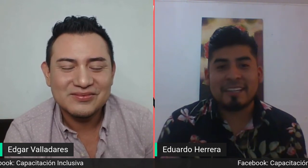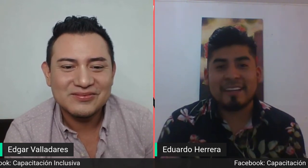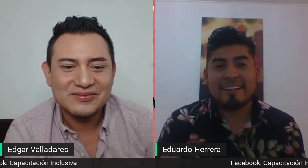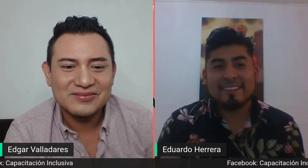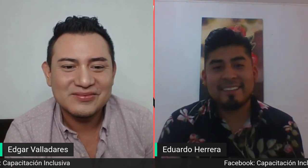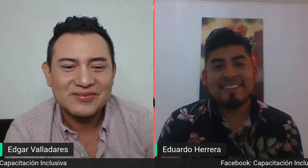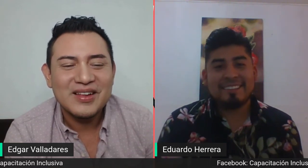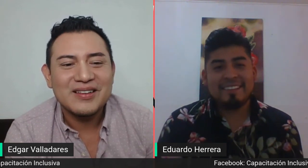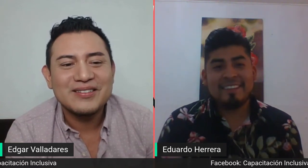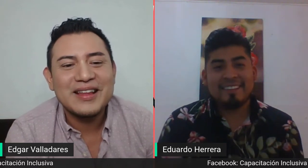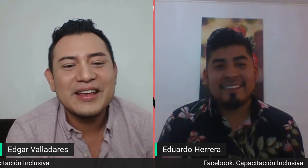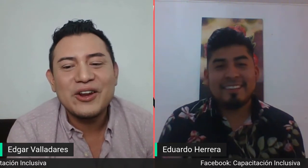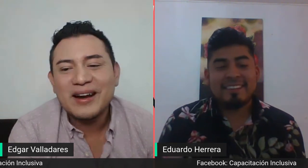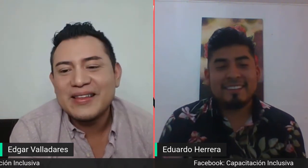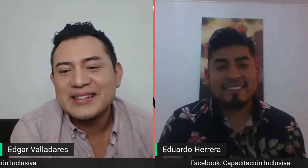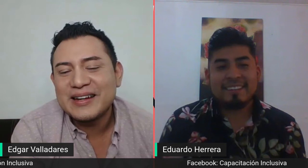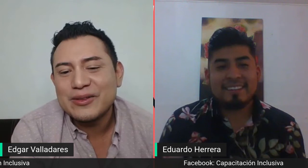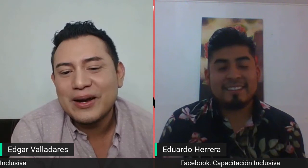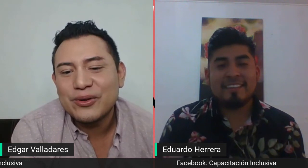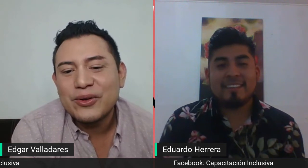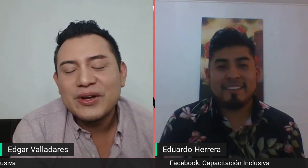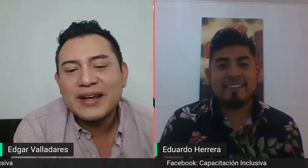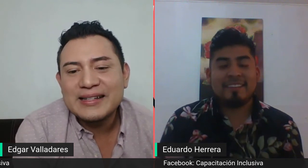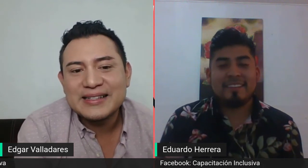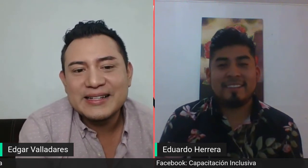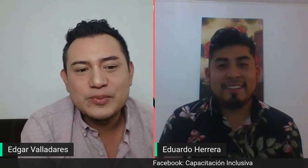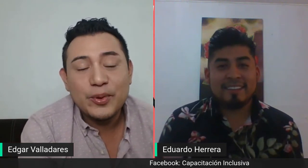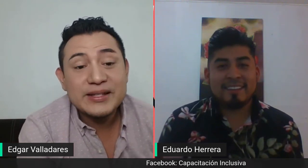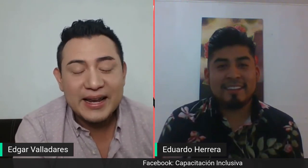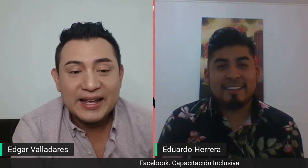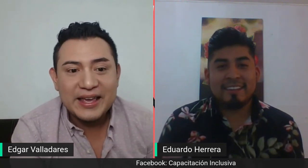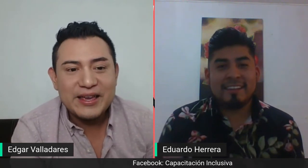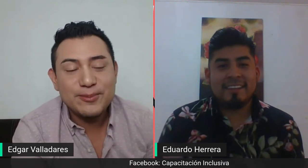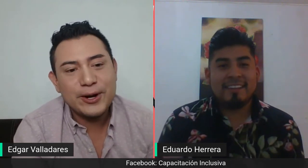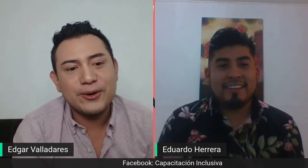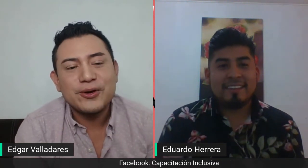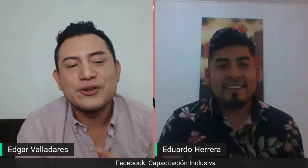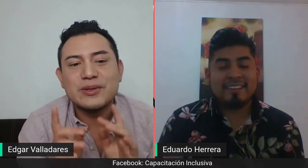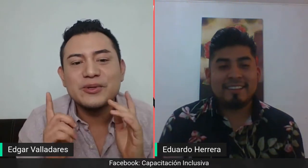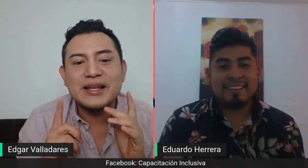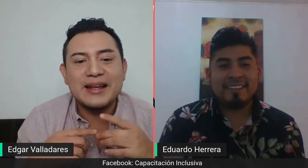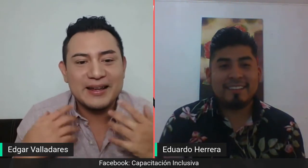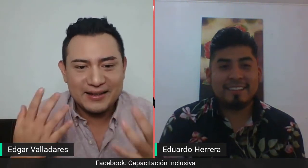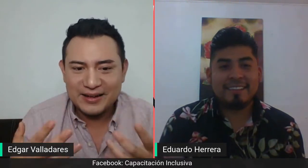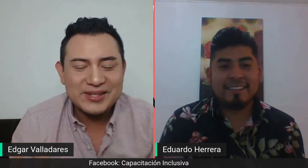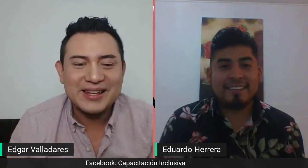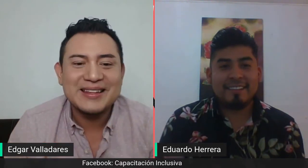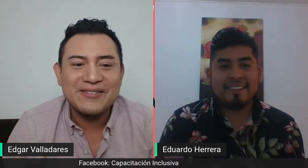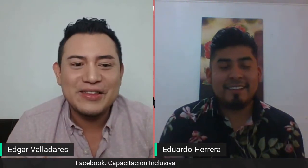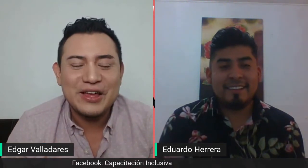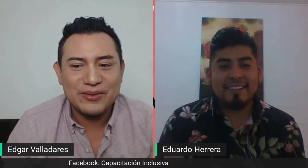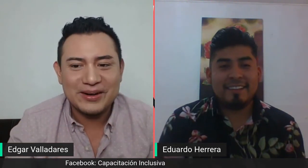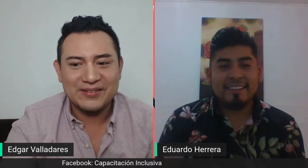mexicana. Te quiero agradecer, Eduardo. Gracias, gracias por estar aquí. bueno, nos vemos en un siguiente video, Eduardo.